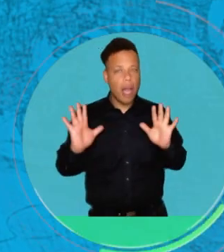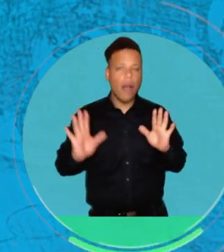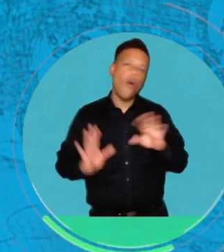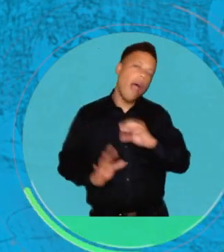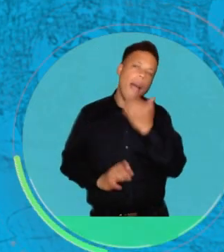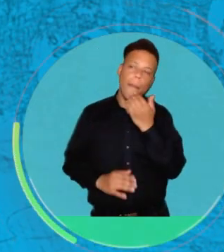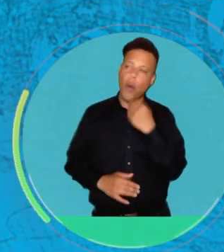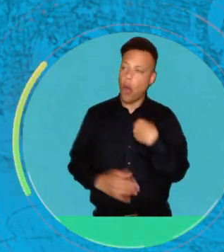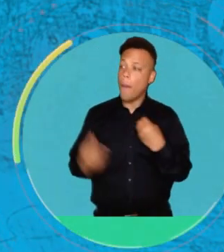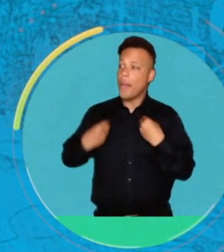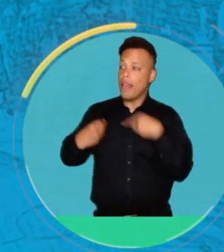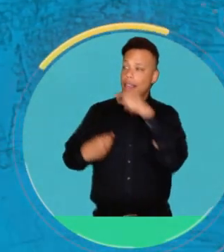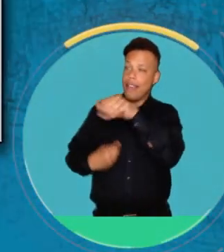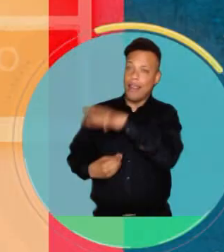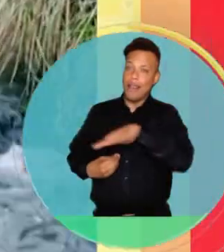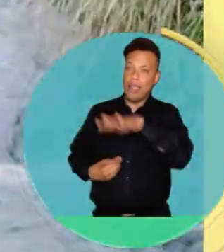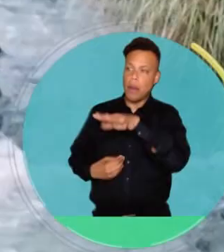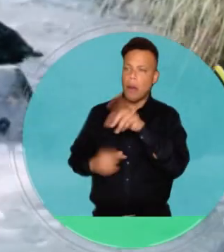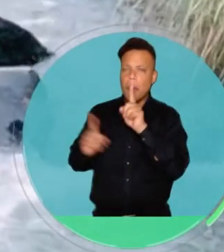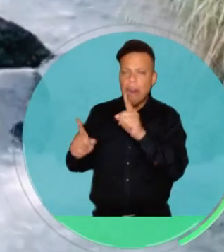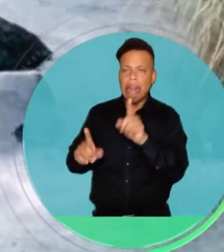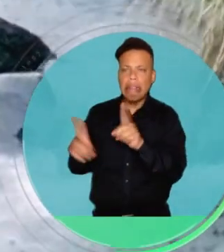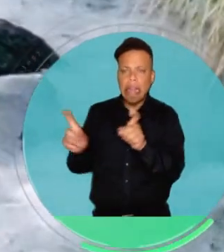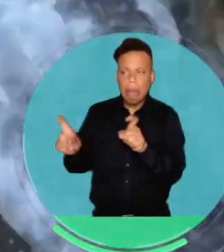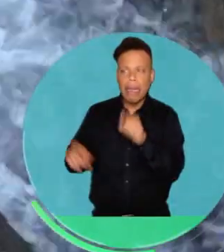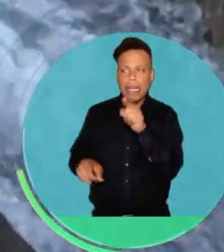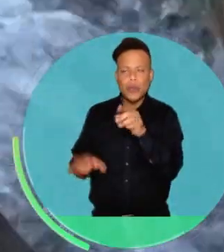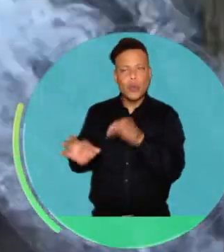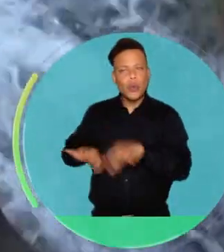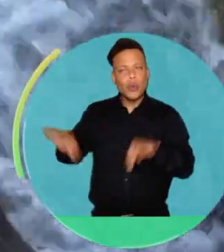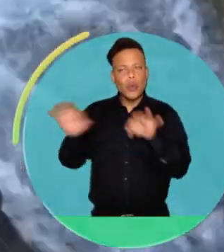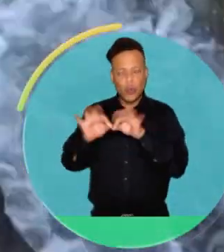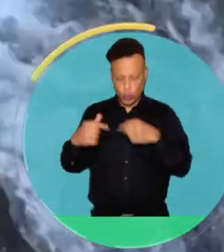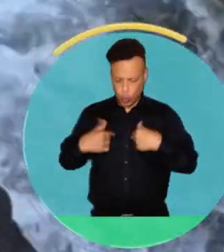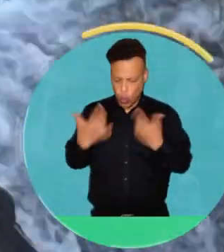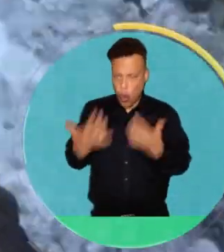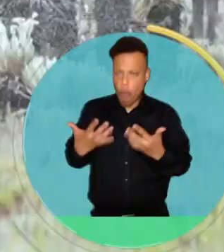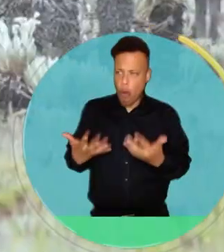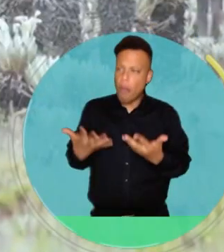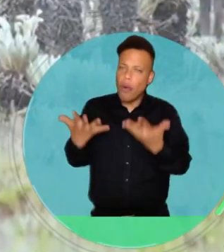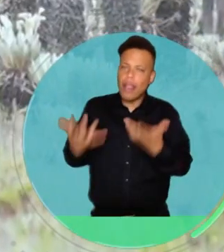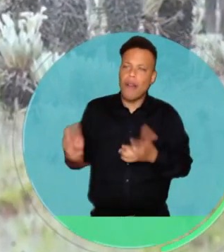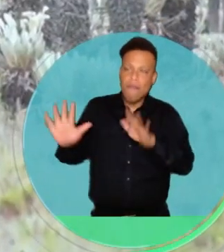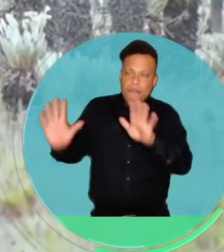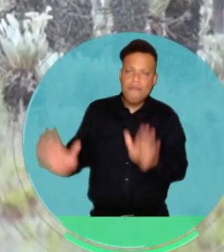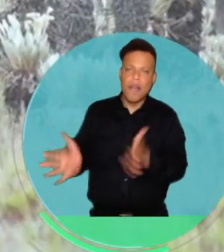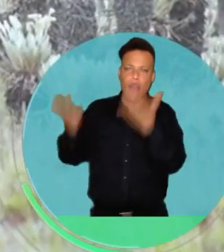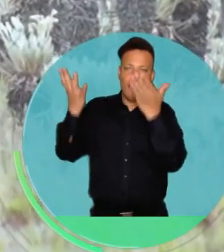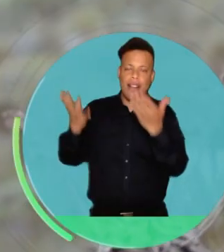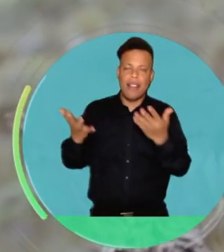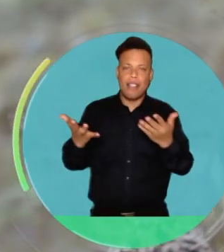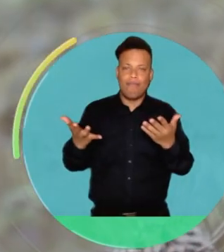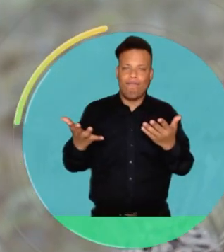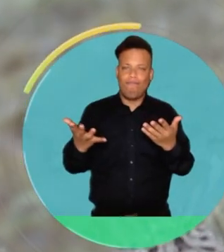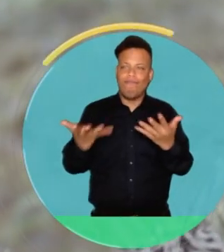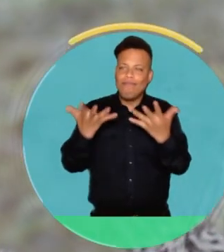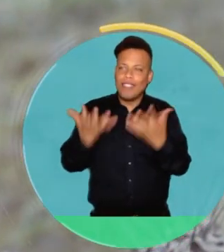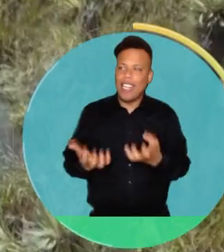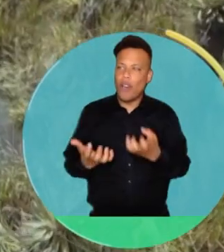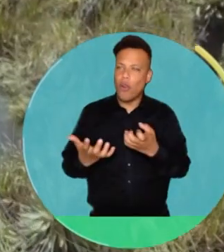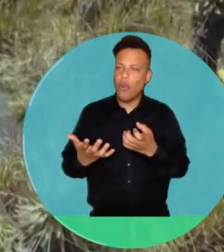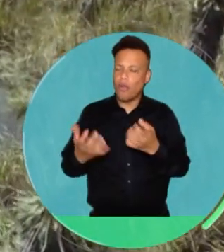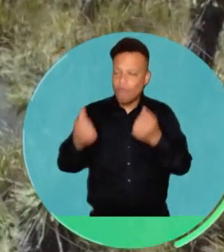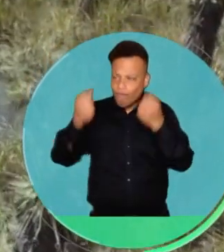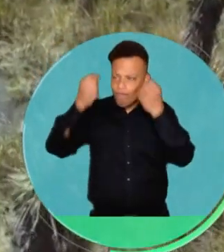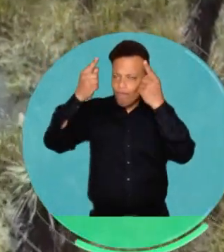de mostrar un punto de vista un poco distinto a lo que se ha venido hablando un poco en Colombia, de solo explicar los